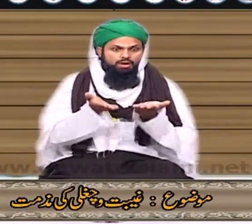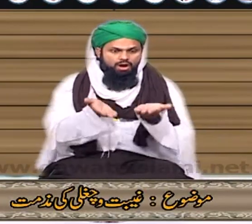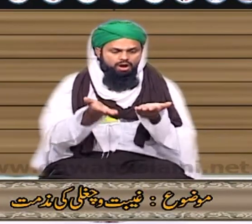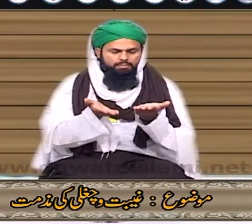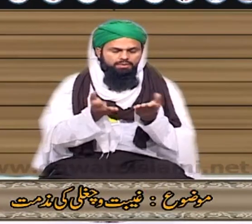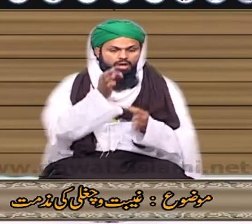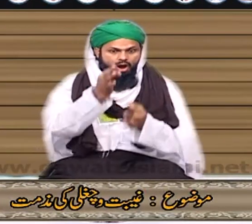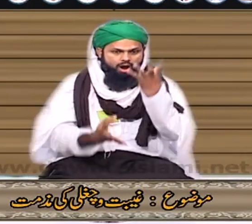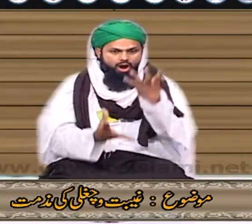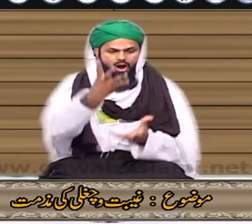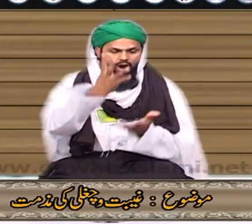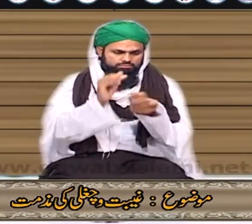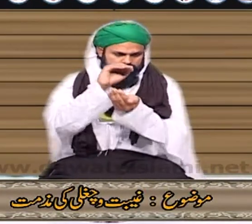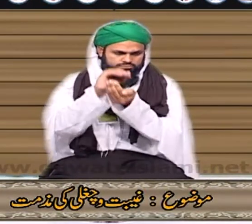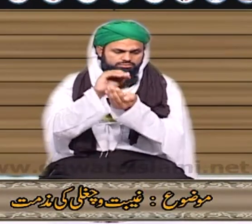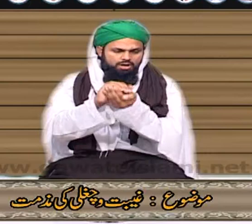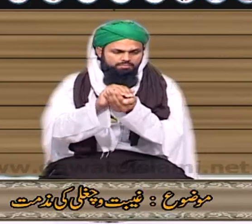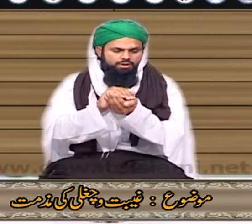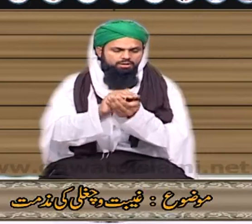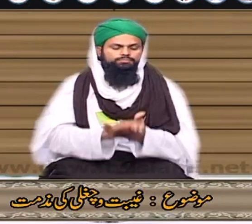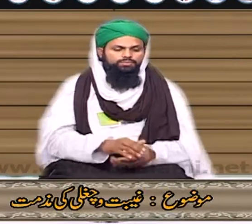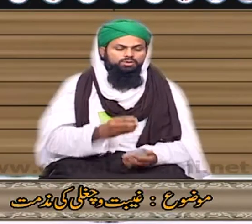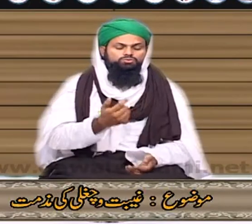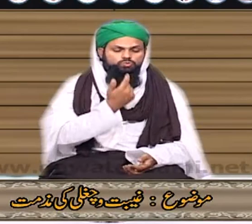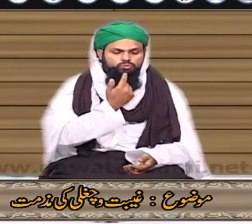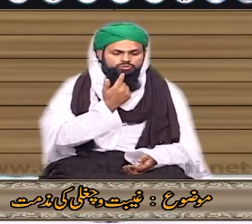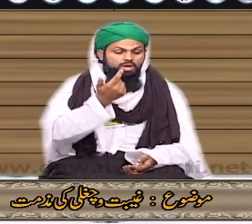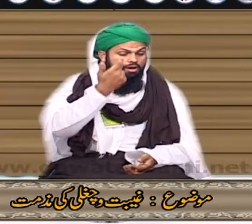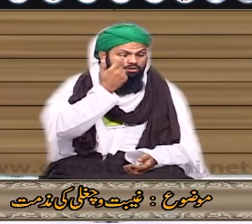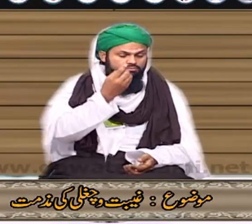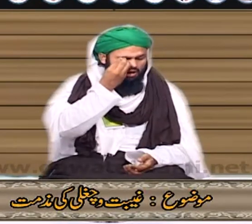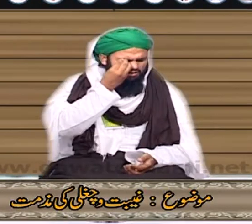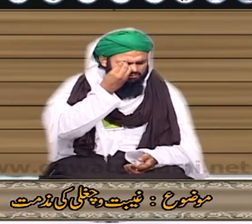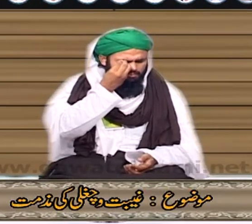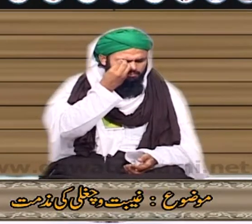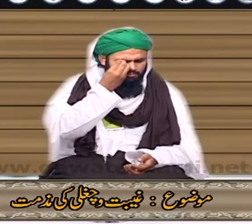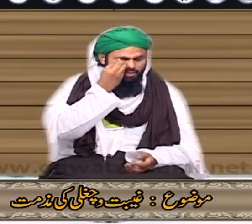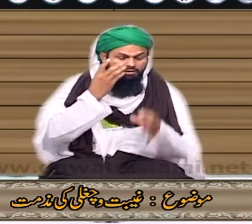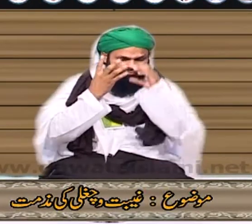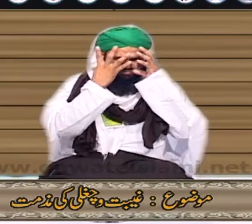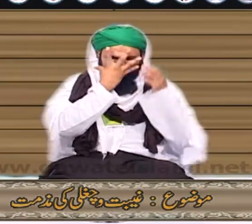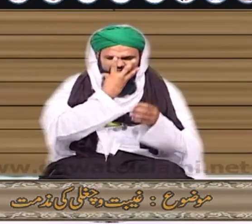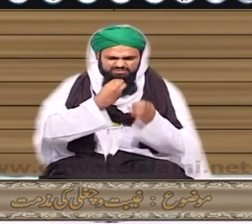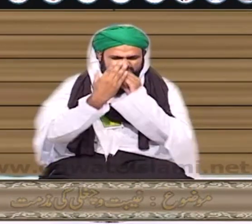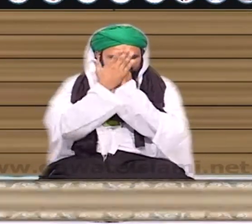جھوٹی قسمیں کھانا اس کے حرام کمان اس کا عذاب بھی دیکھا کہ سوبر کی طرح اس کا چہرہ ہو گیا